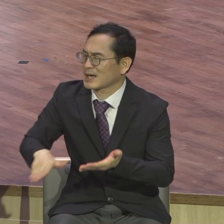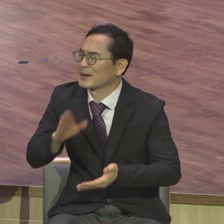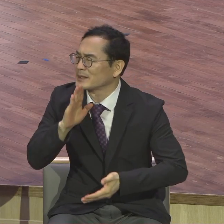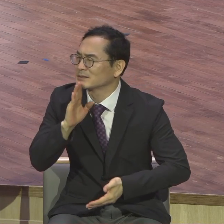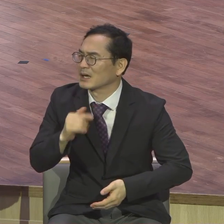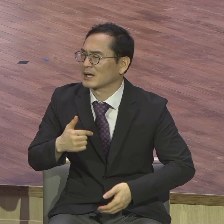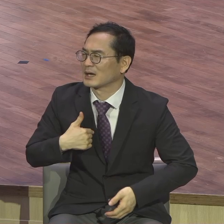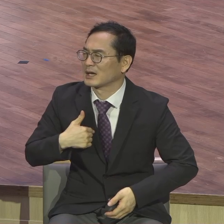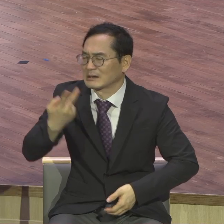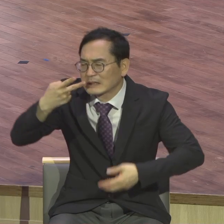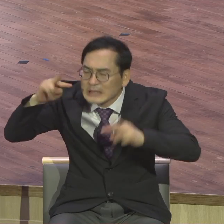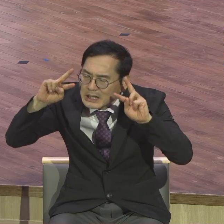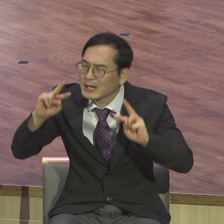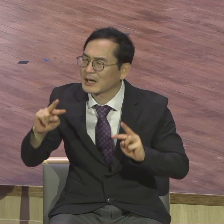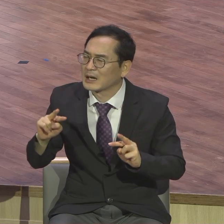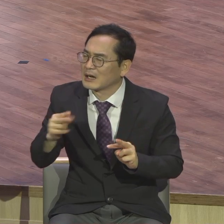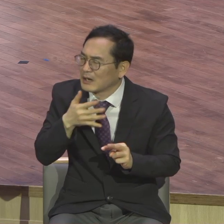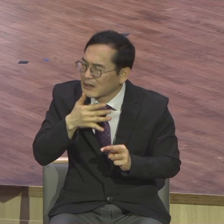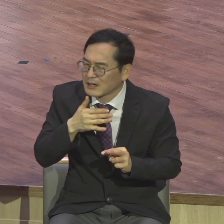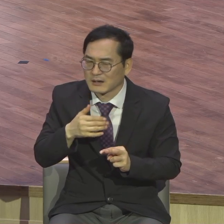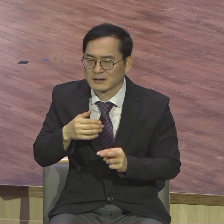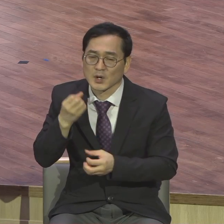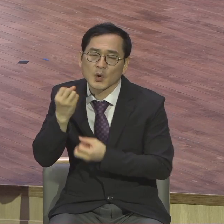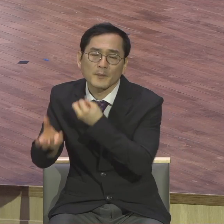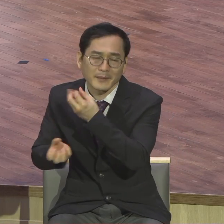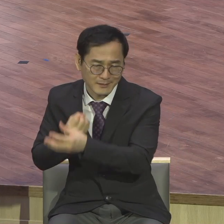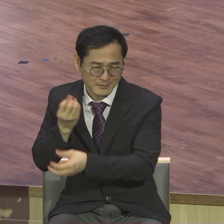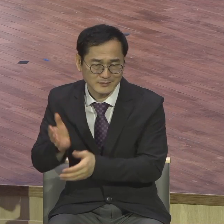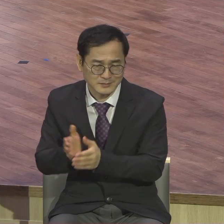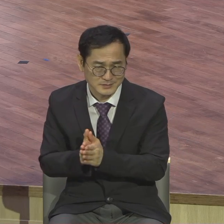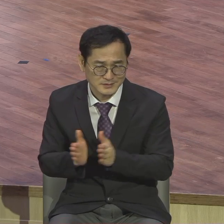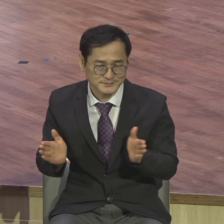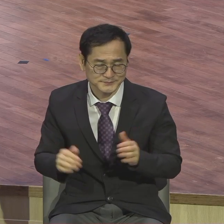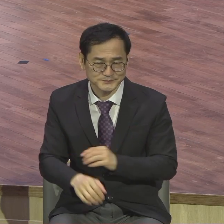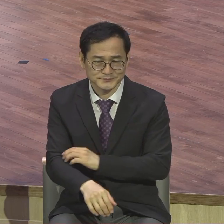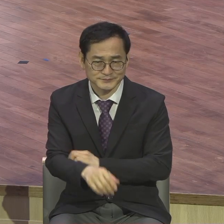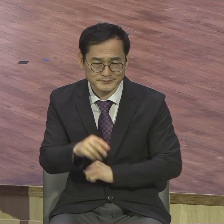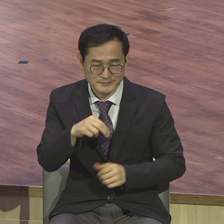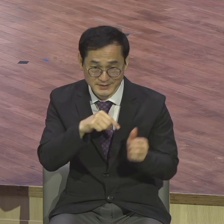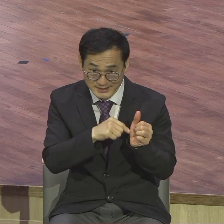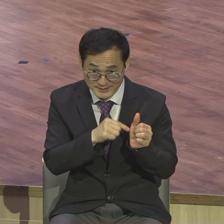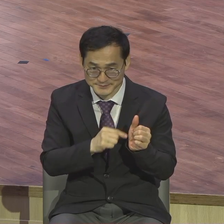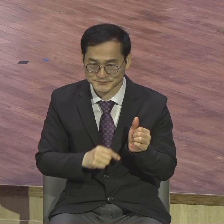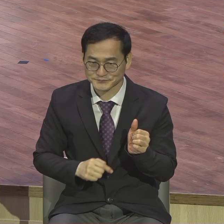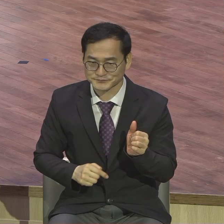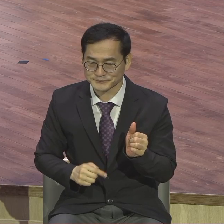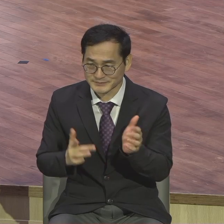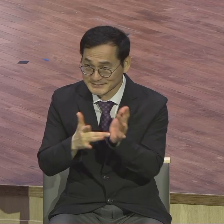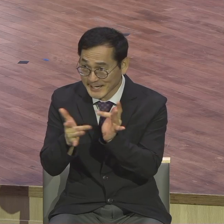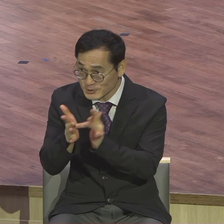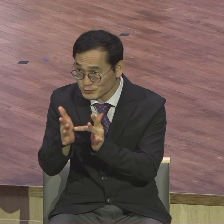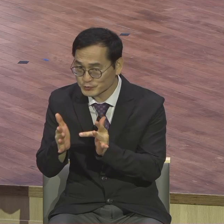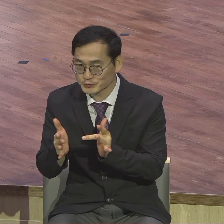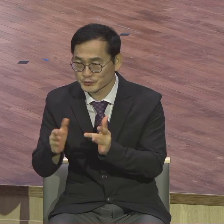이 사울은 힘을 더 얻어 예수를 그리스도라 정언하여